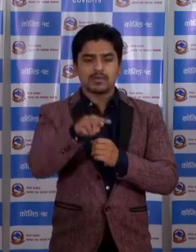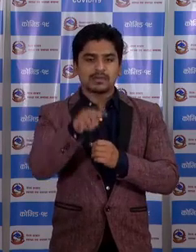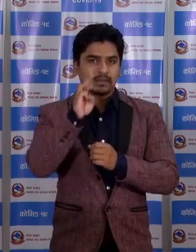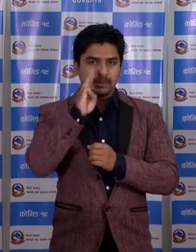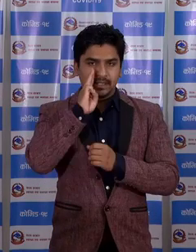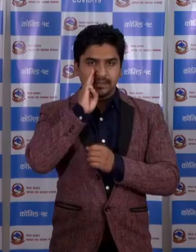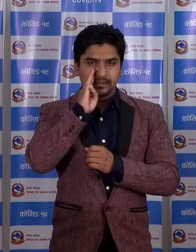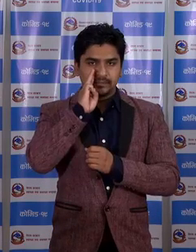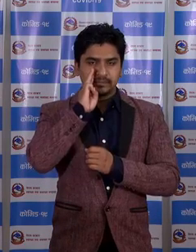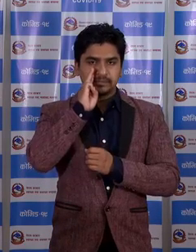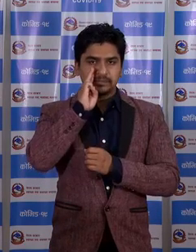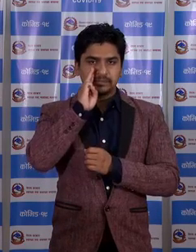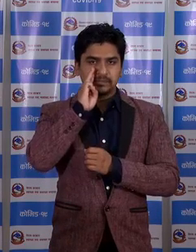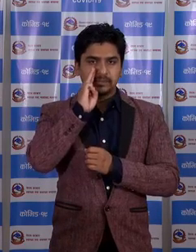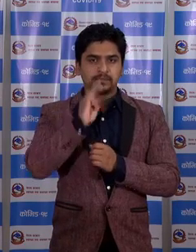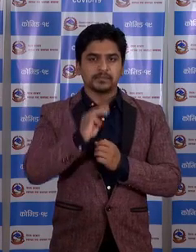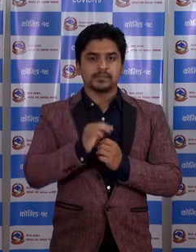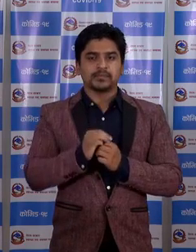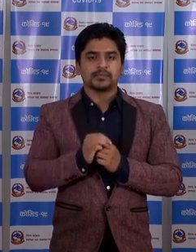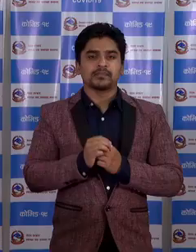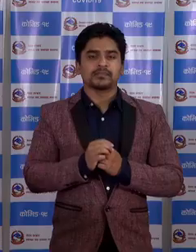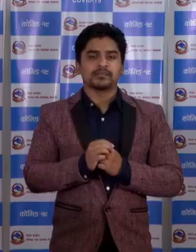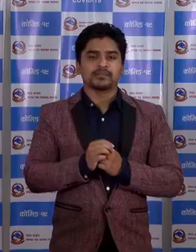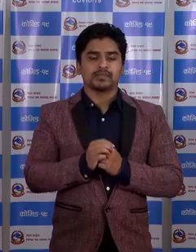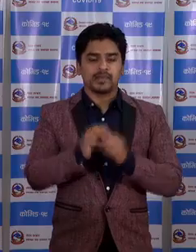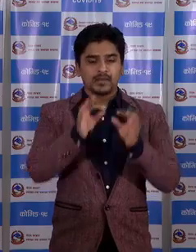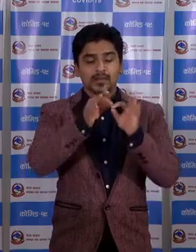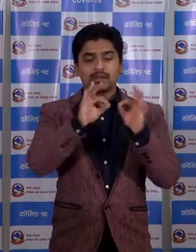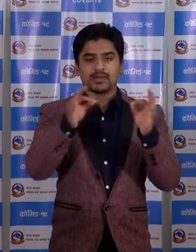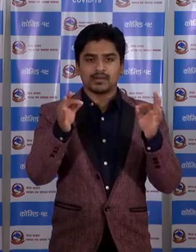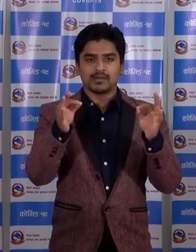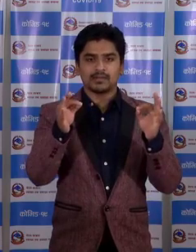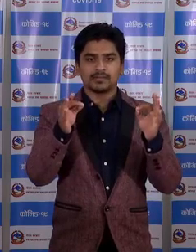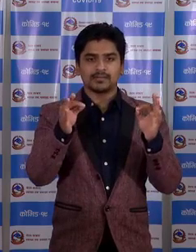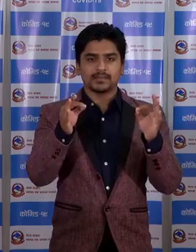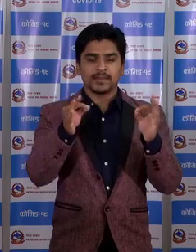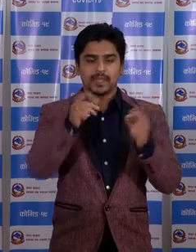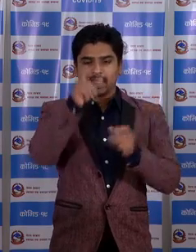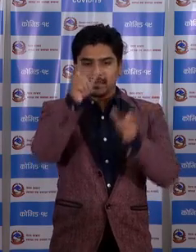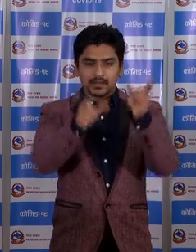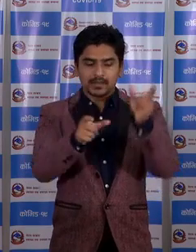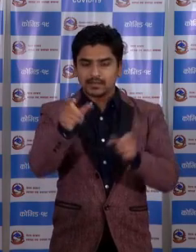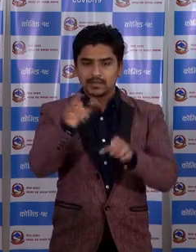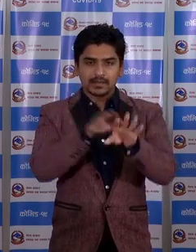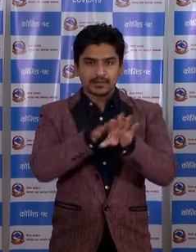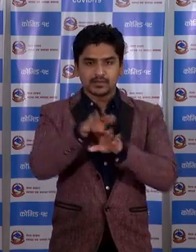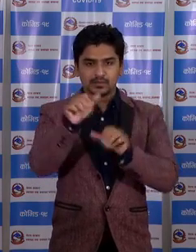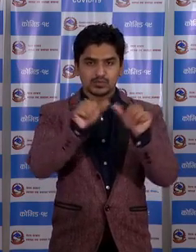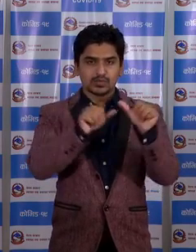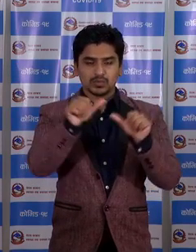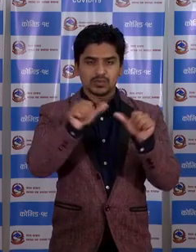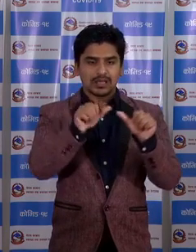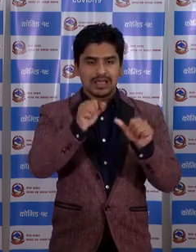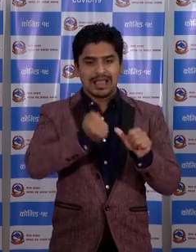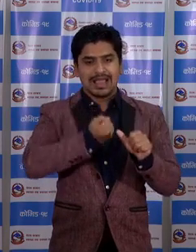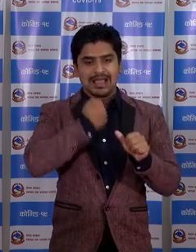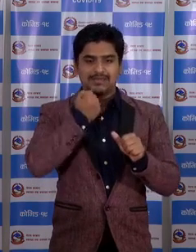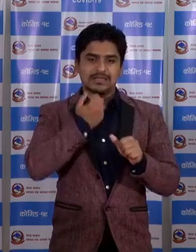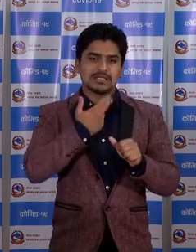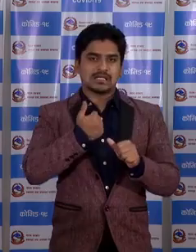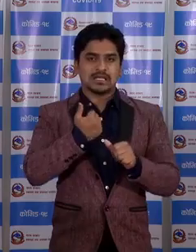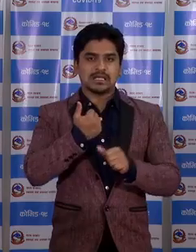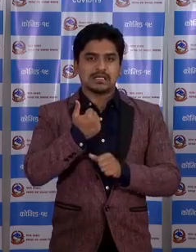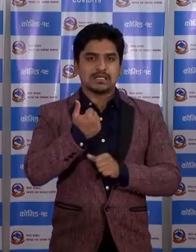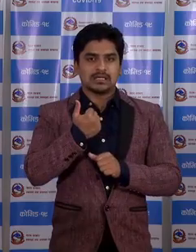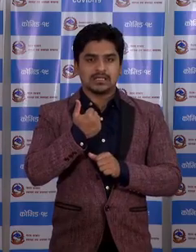बिभिन्न बेक्टी अरू जो आफई स्वेच